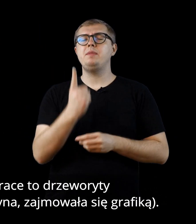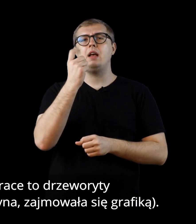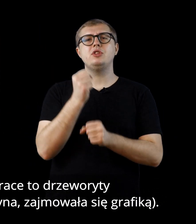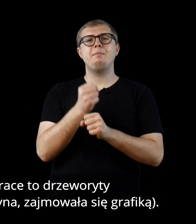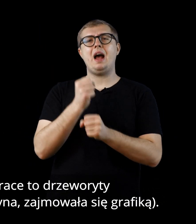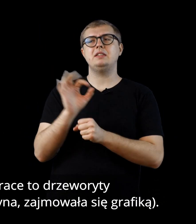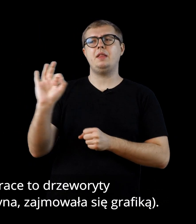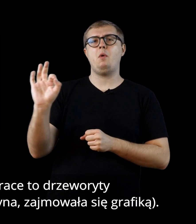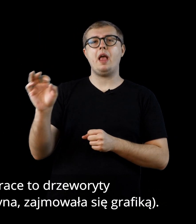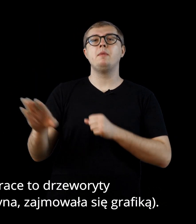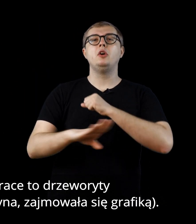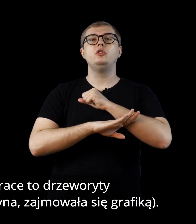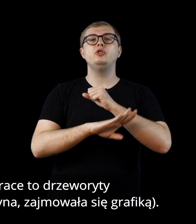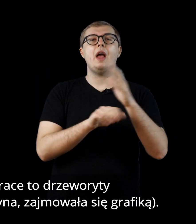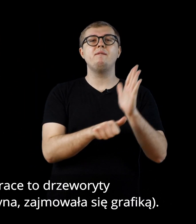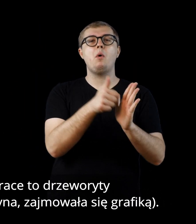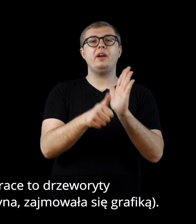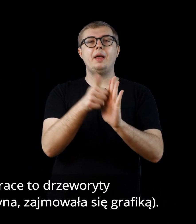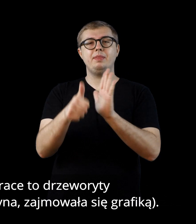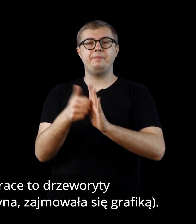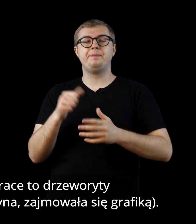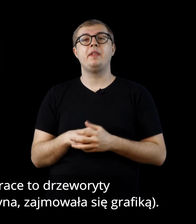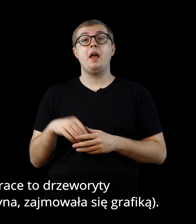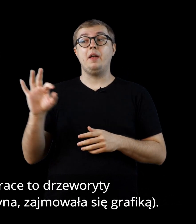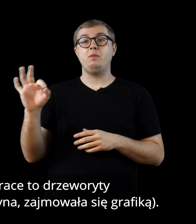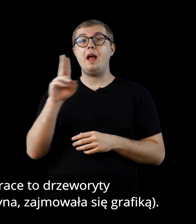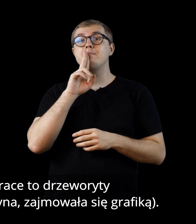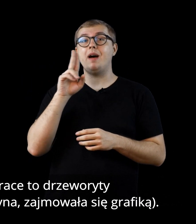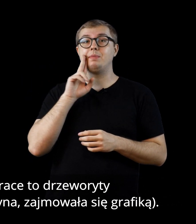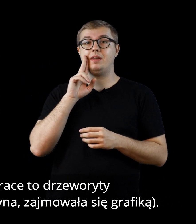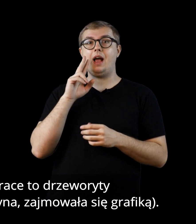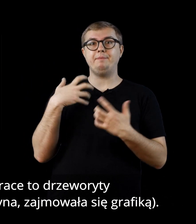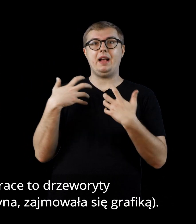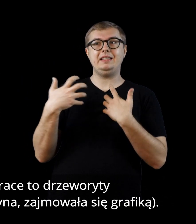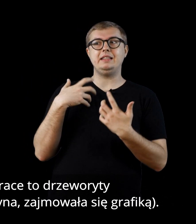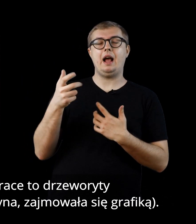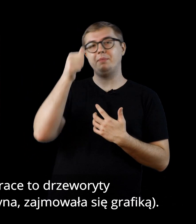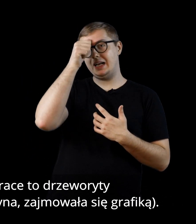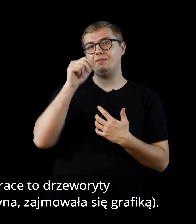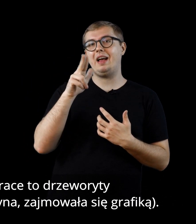Pierwsze jego prace to drzeworyty. Matka artysty Krystyna zajmowała się grafiką.